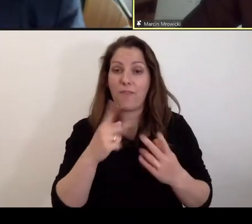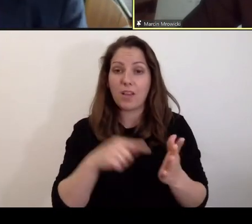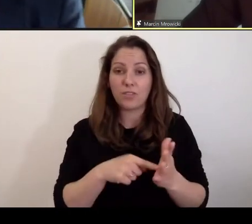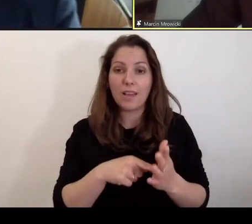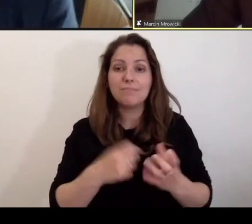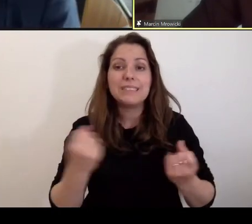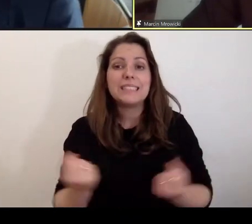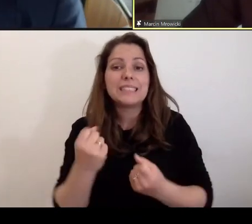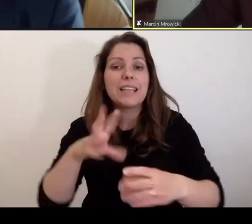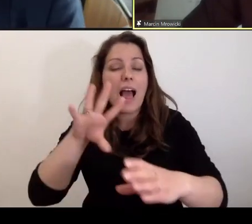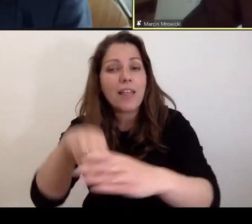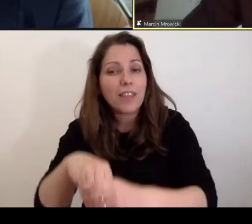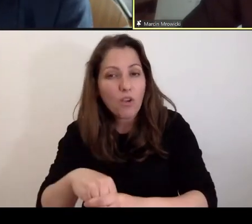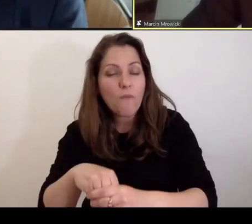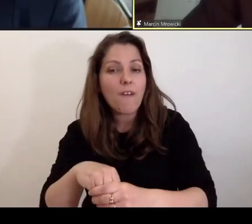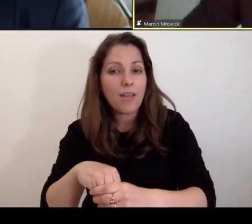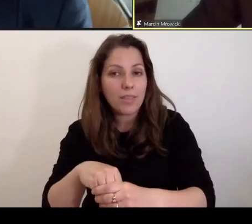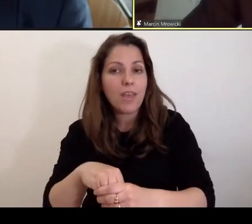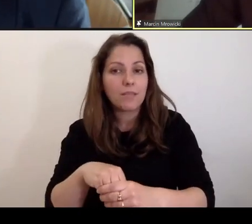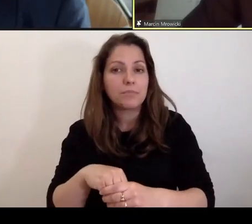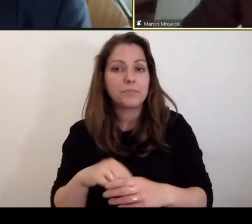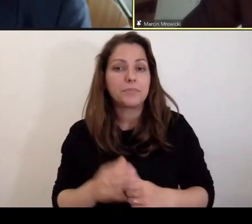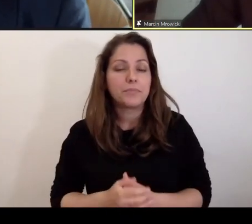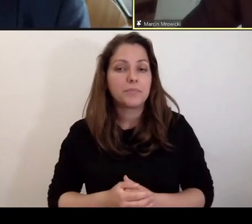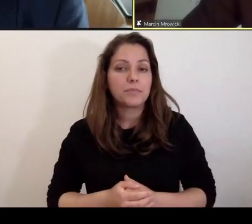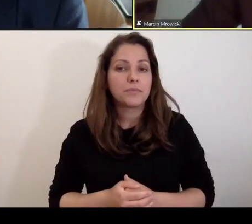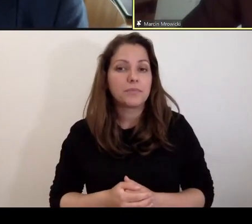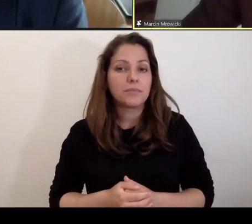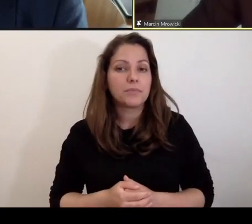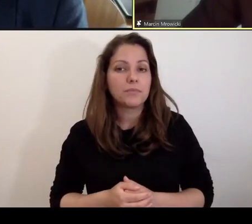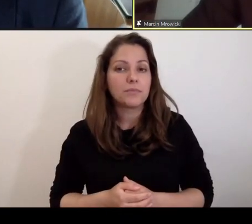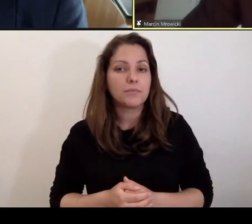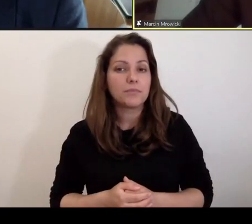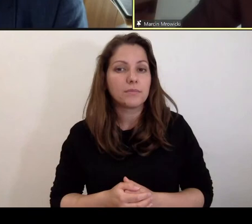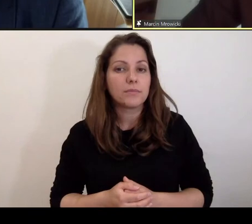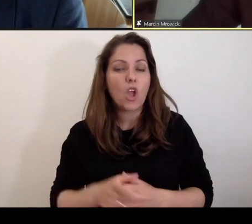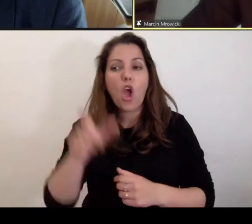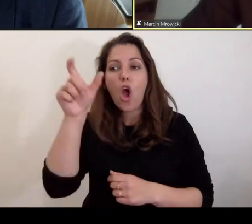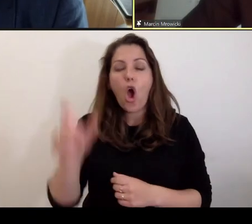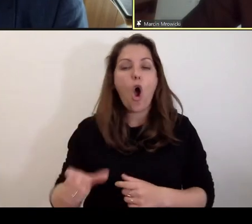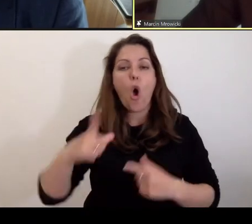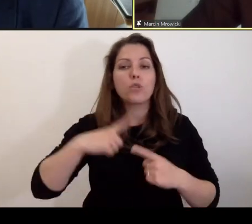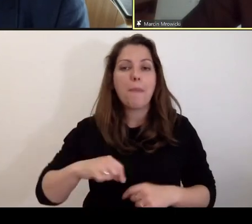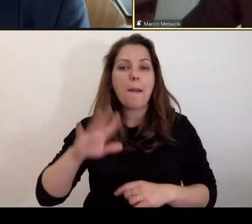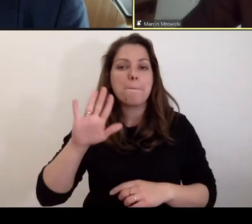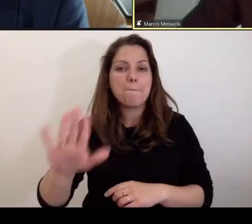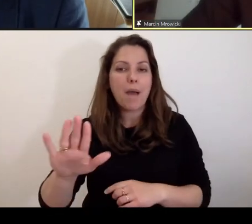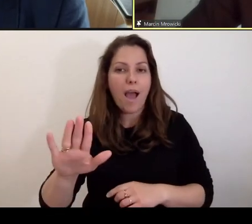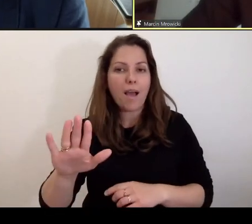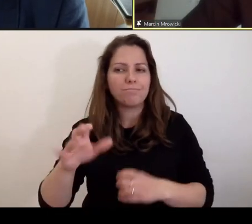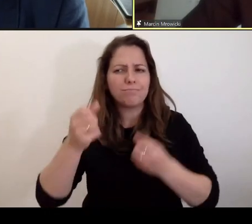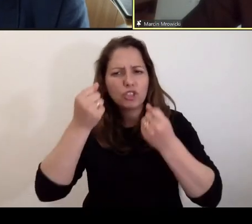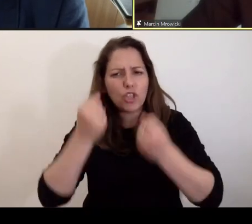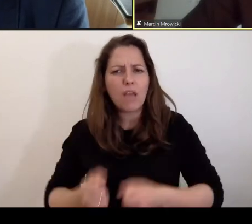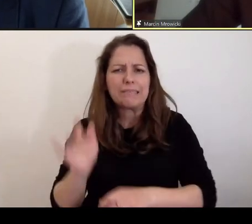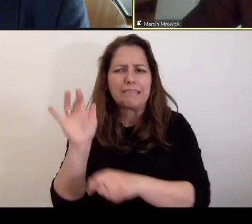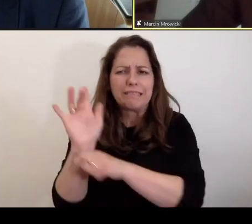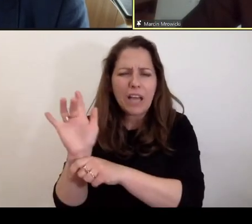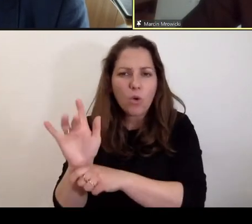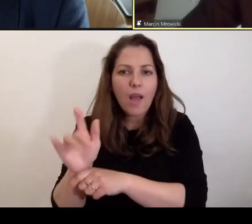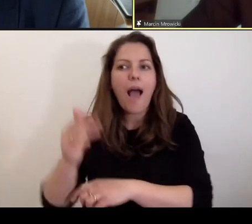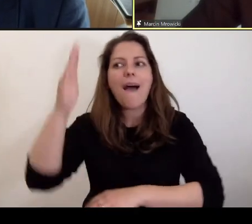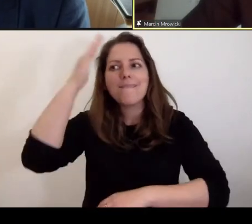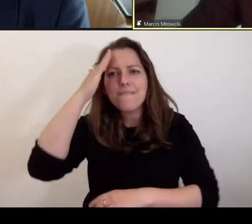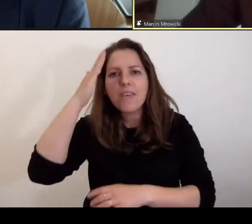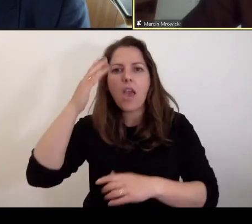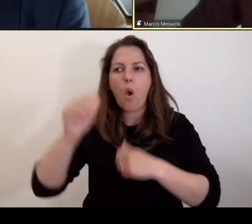zaangażowanie jednak organów w to, żeby osoba, która ma stawiane tak ciężkie zarzuty, rozumiała, co się dzieje